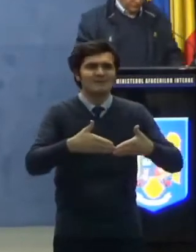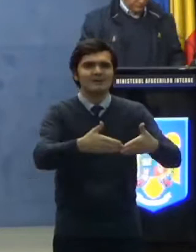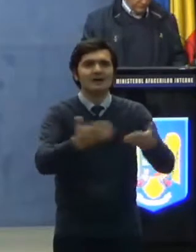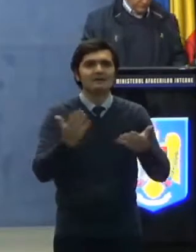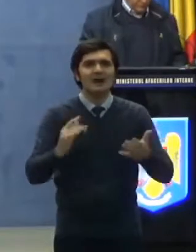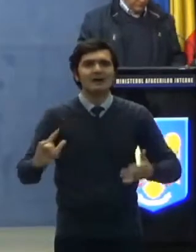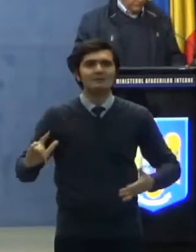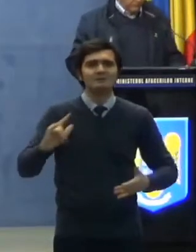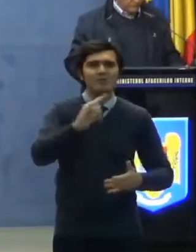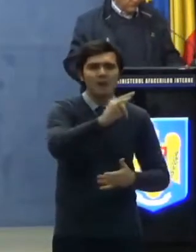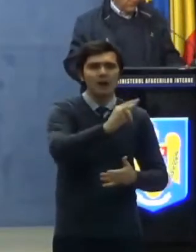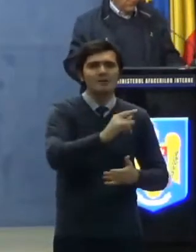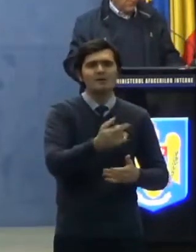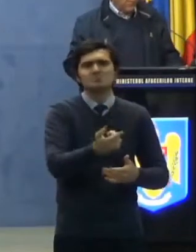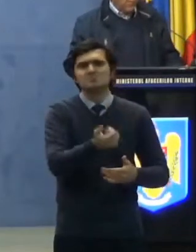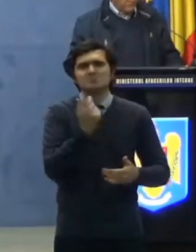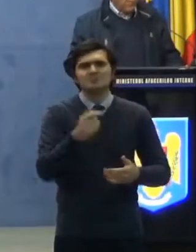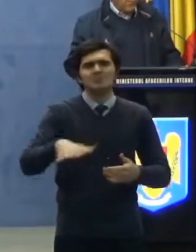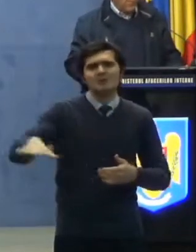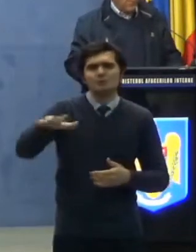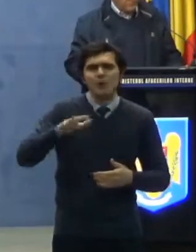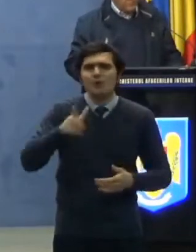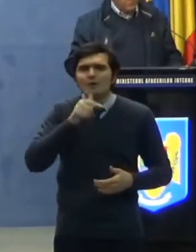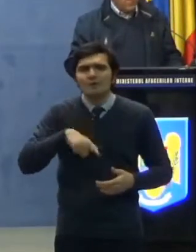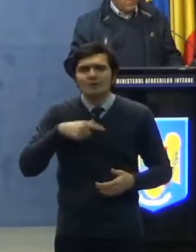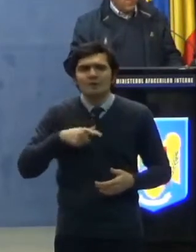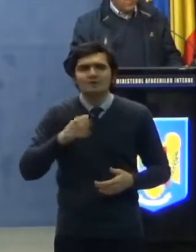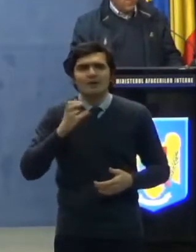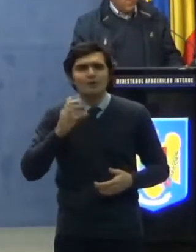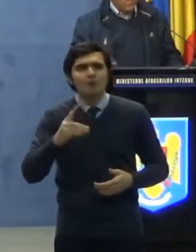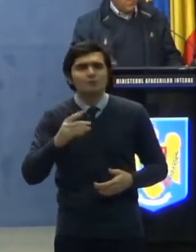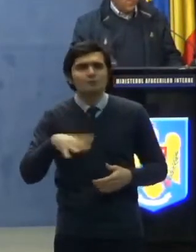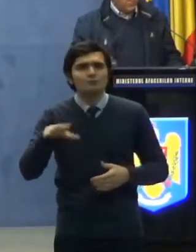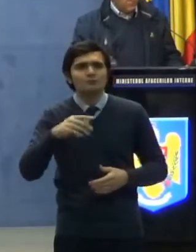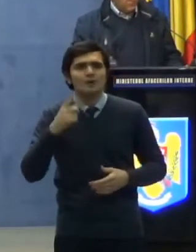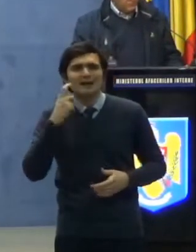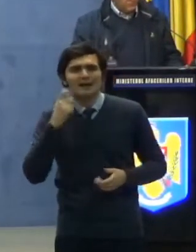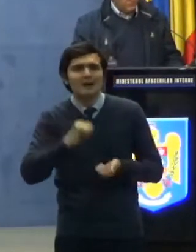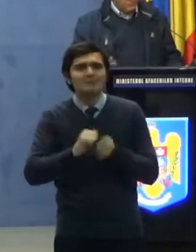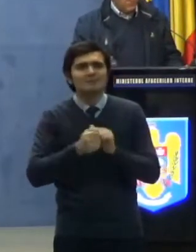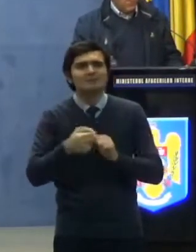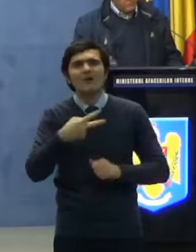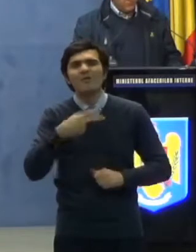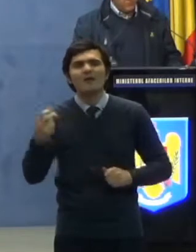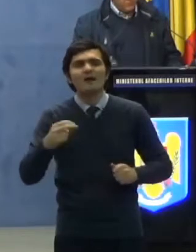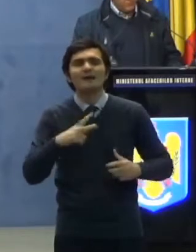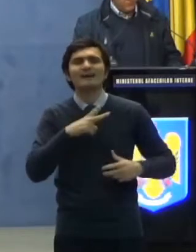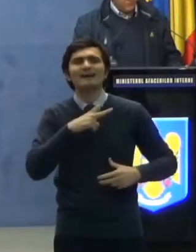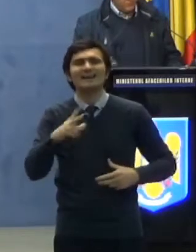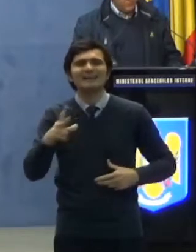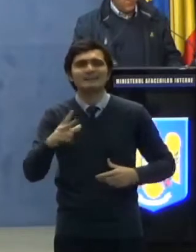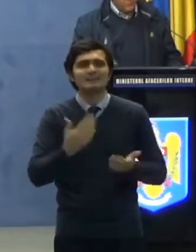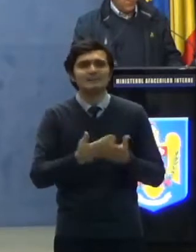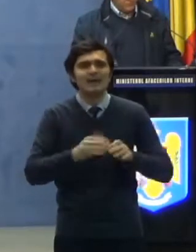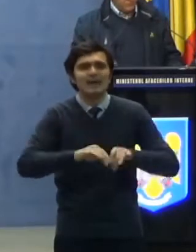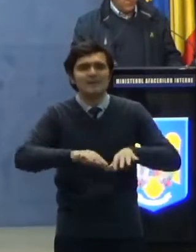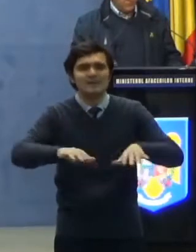dinspre zone aflate sub incidența codului Zonă Galbenă sau fără risc epidemiologic.